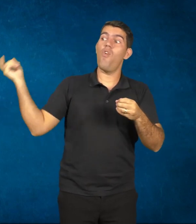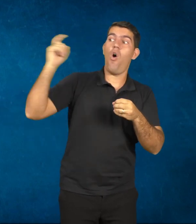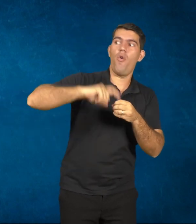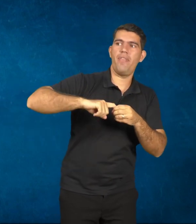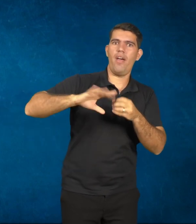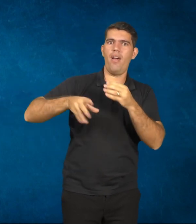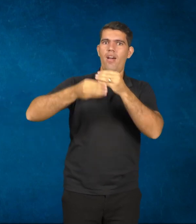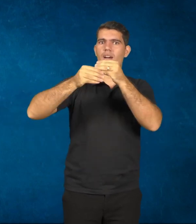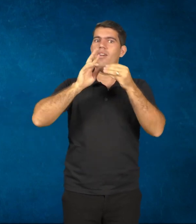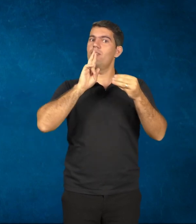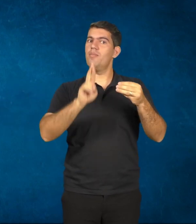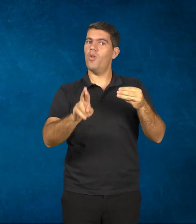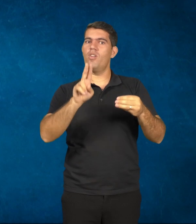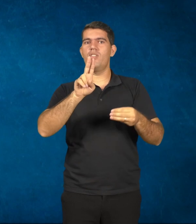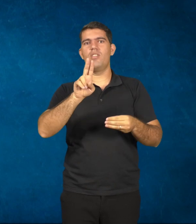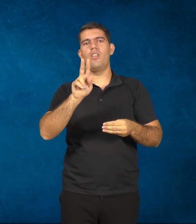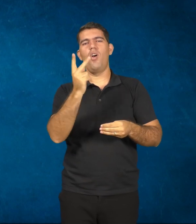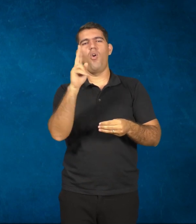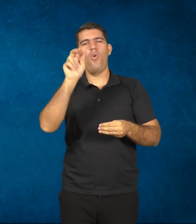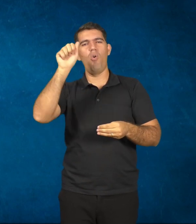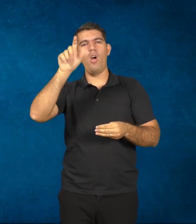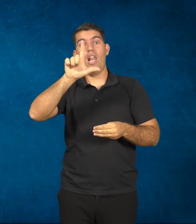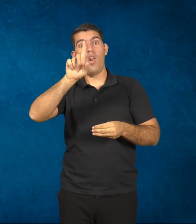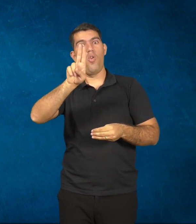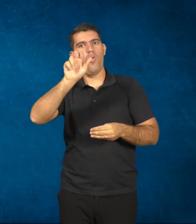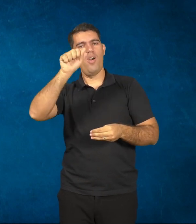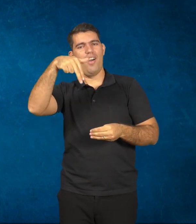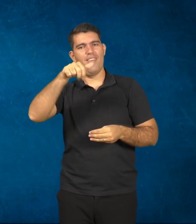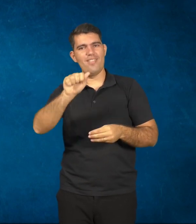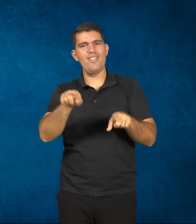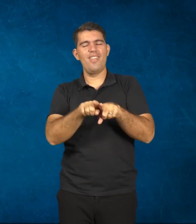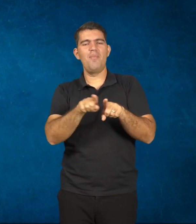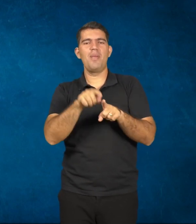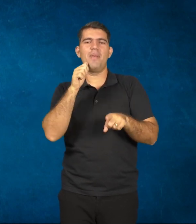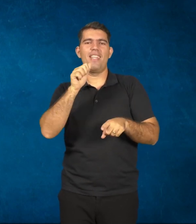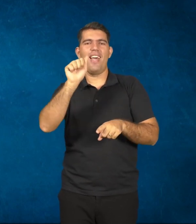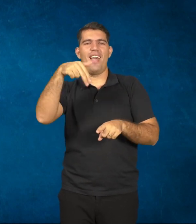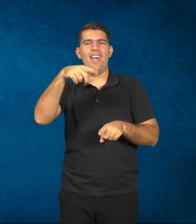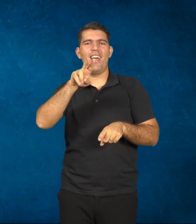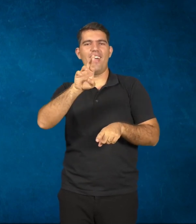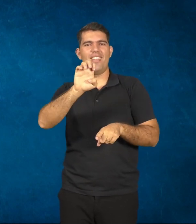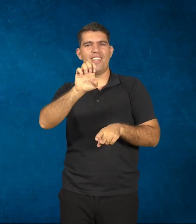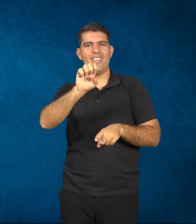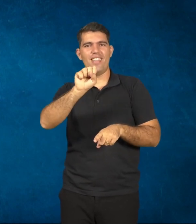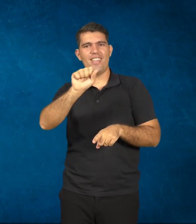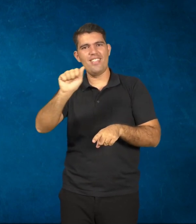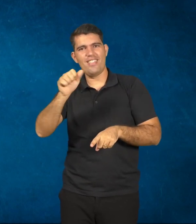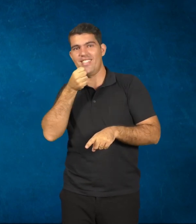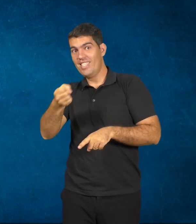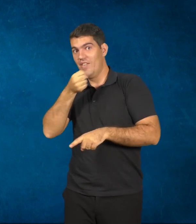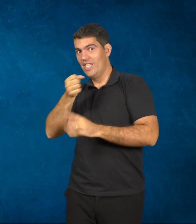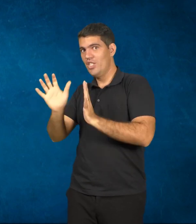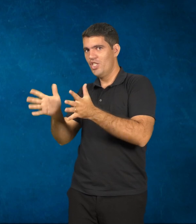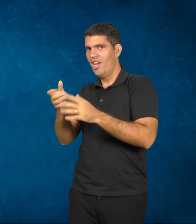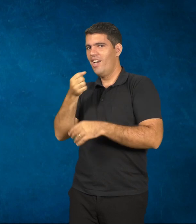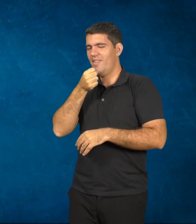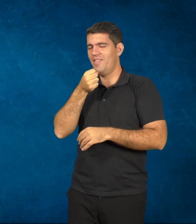da Luana e da Andressa, os comentários da Luana e da Andressa que foram entrevistadas na nossa reportagem. Elas falam o seguinte,